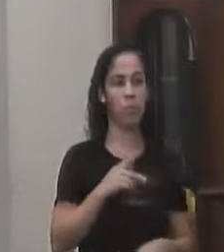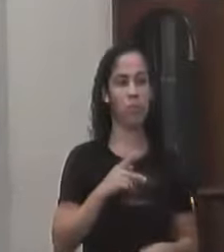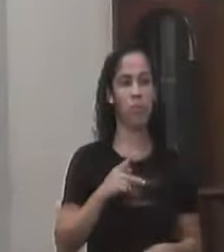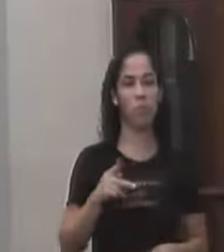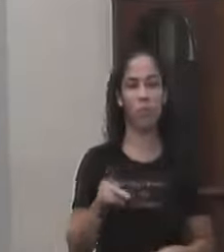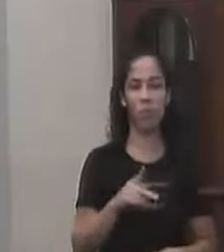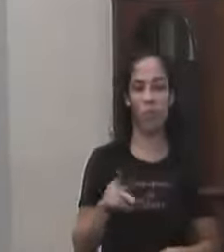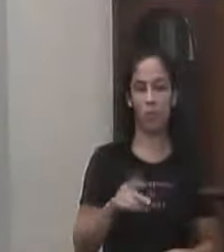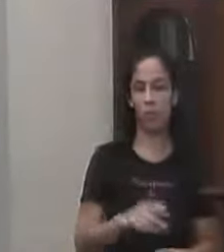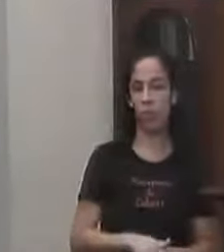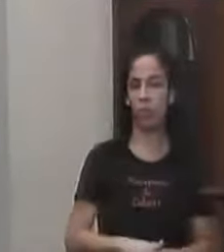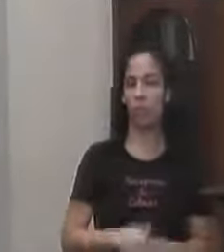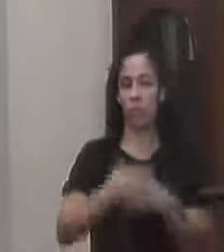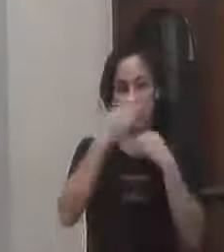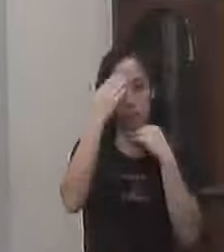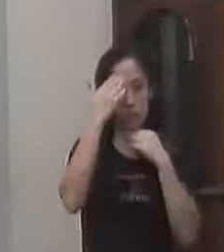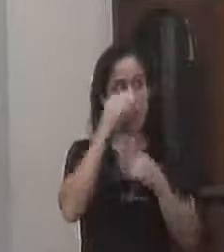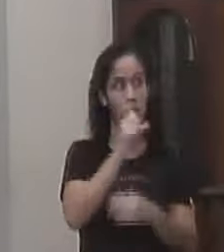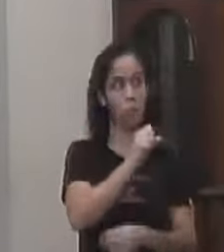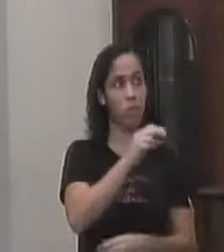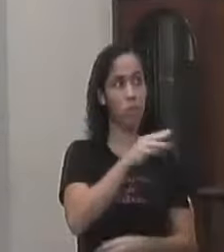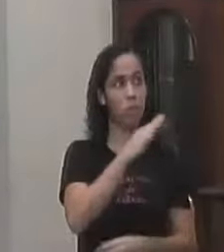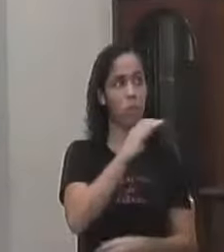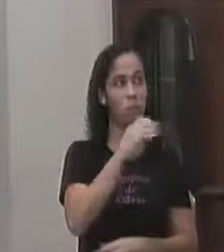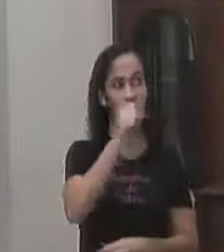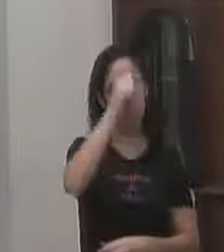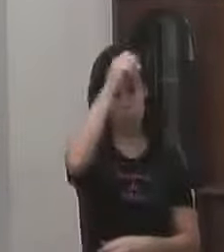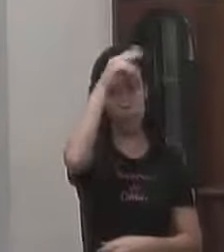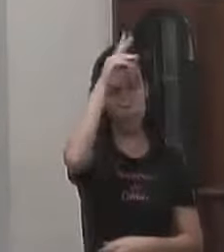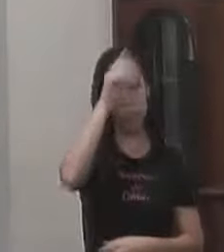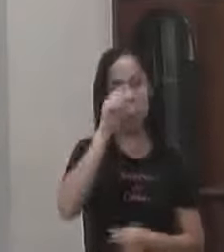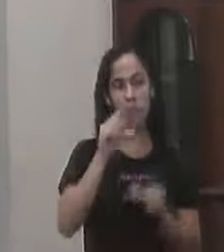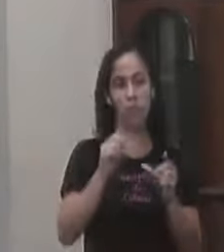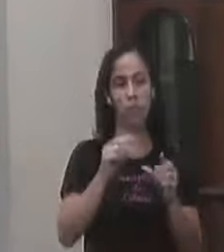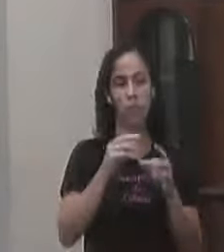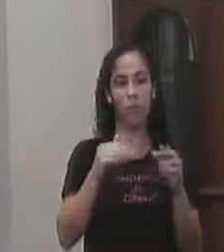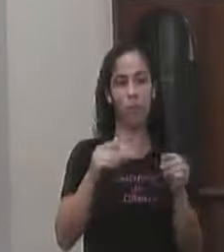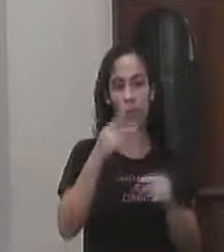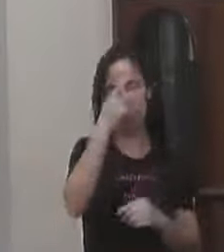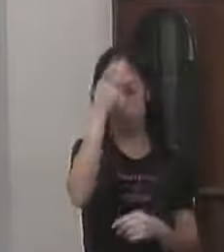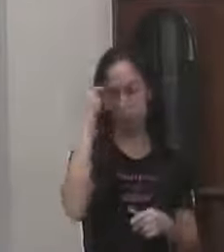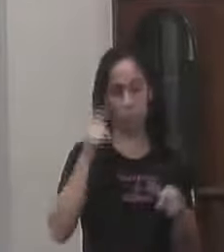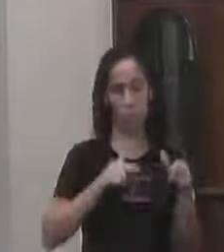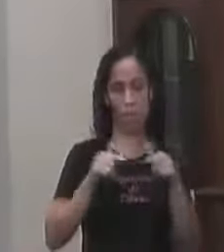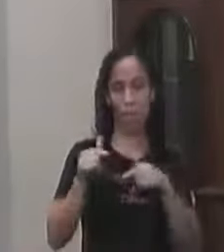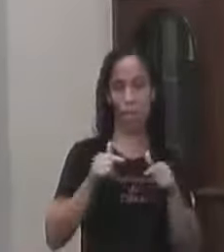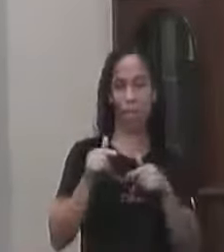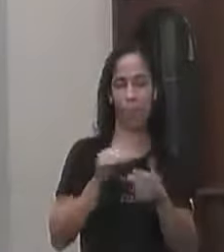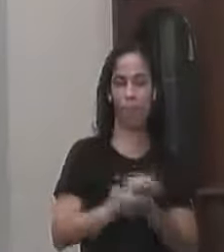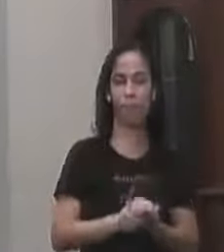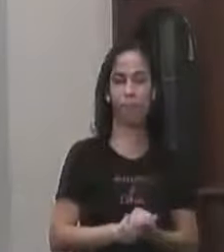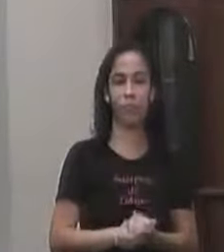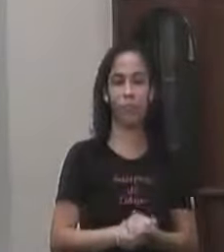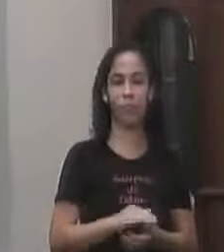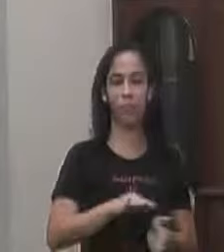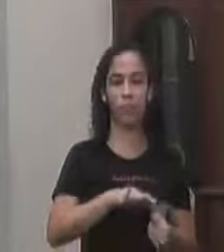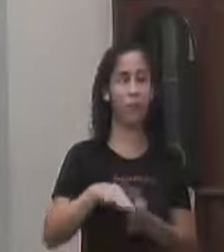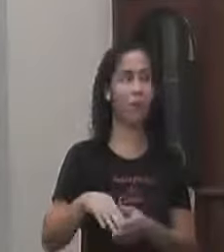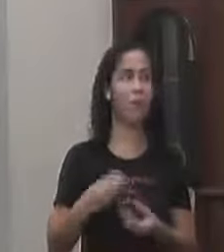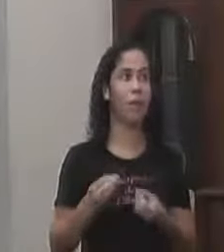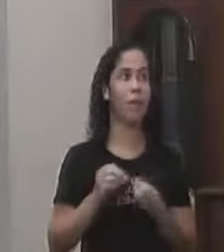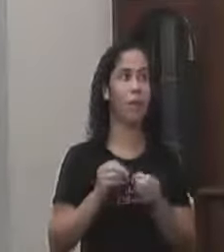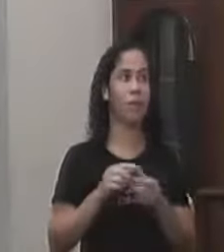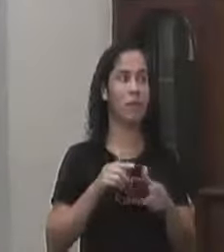Agradecer O nosso subprefeito Lá também Que com poucos funcionários Está Tirando leite de